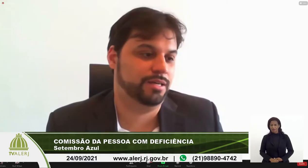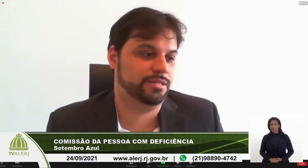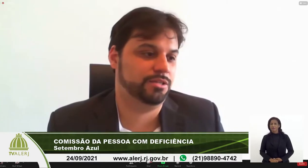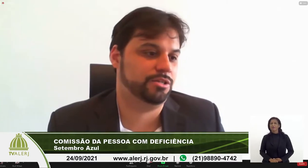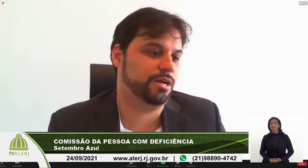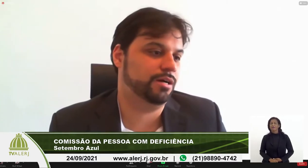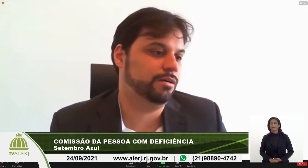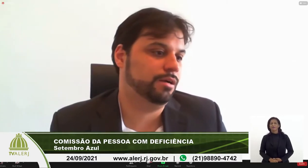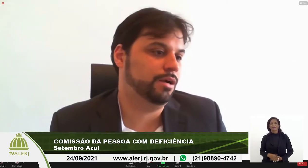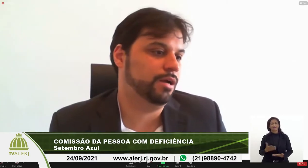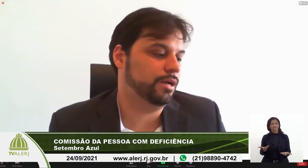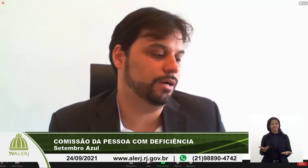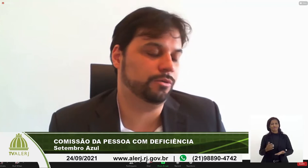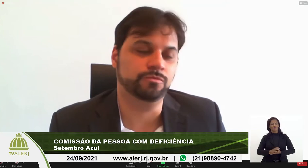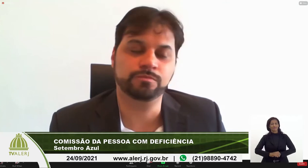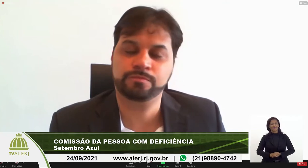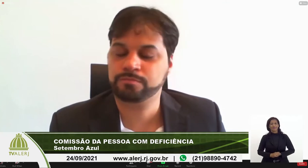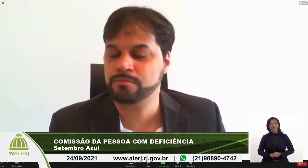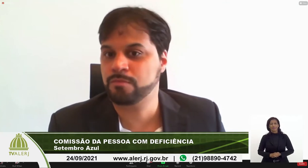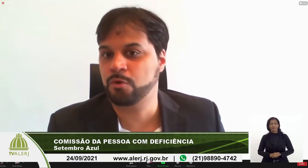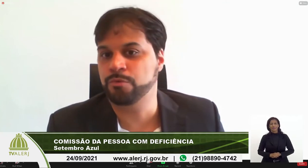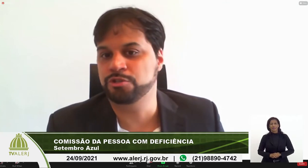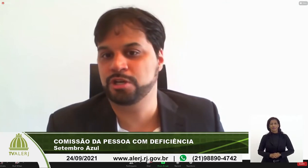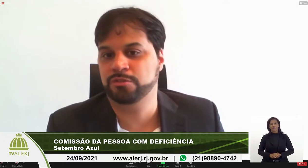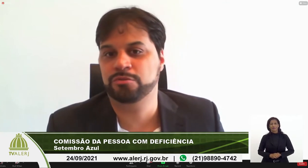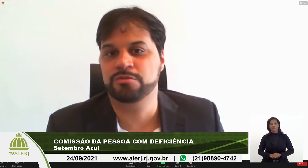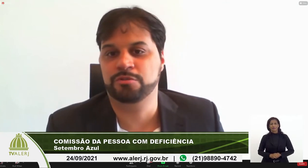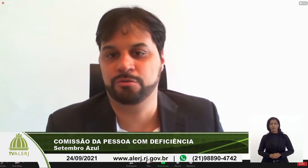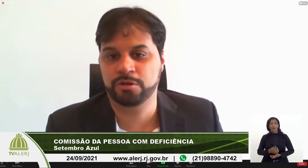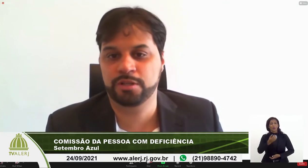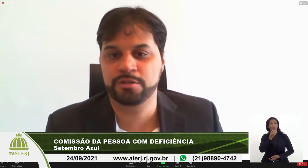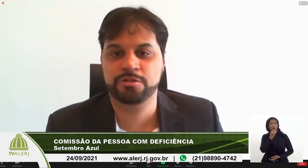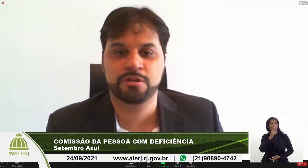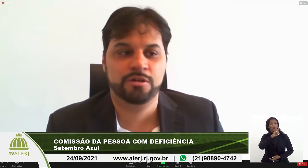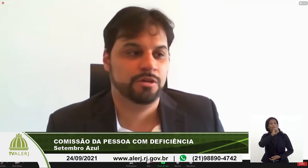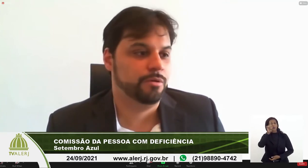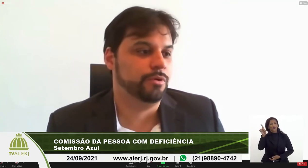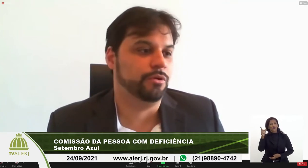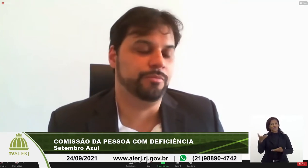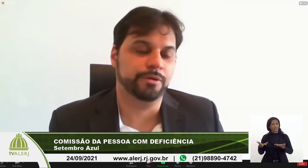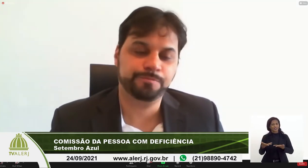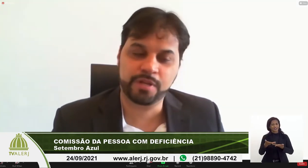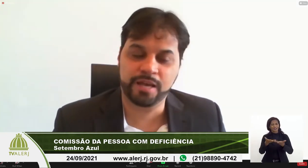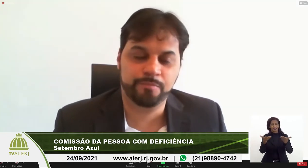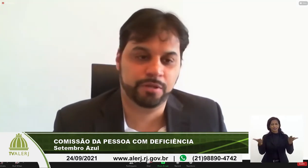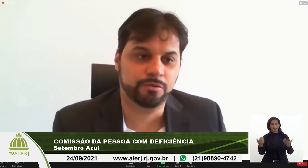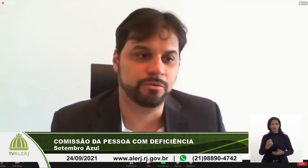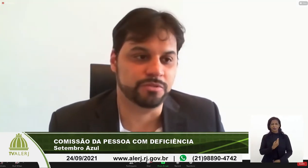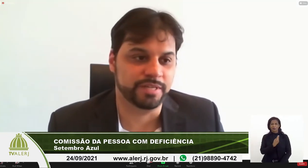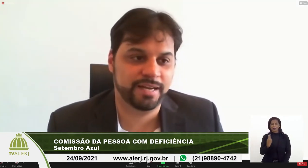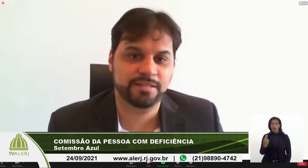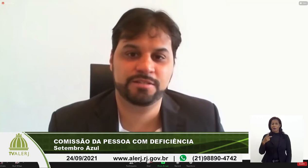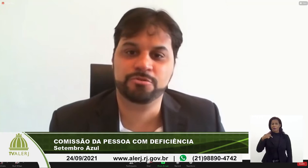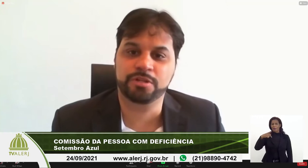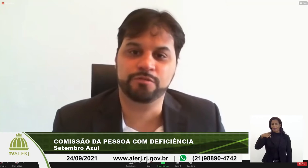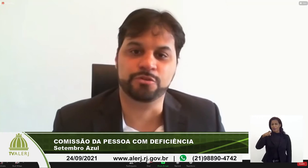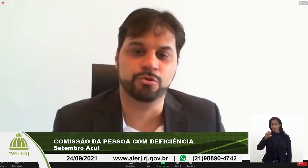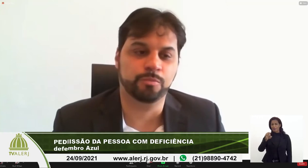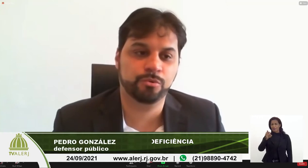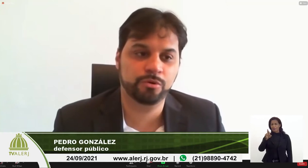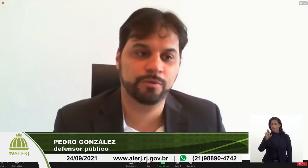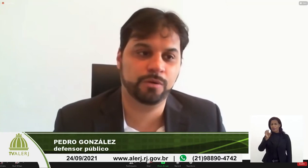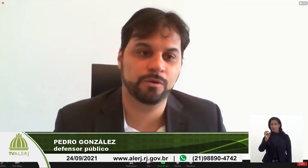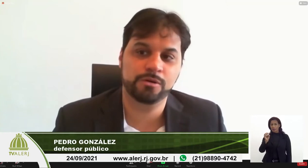Queria desejar um bom dia a todos e todas. Meu nome é Pedro Gonzalez, eu sou